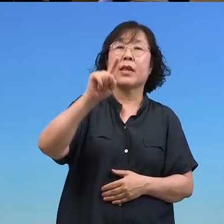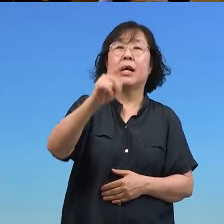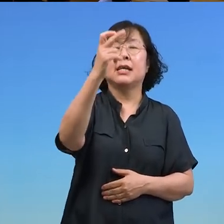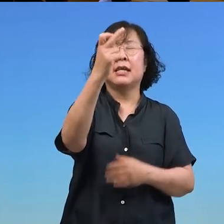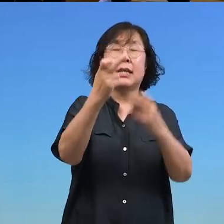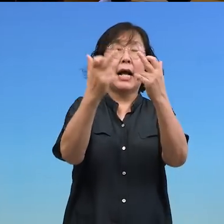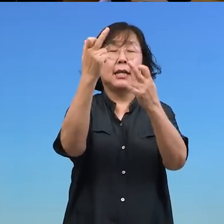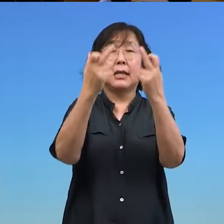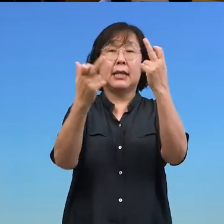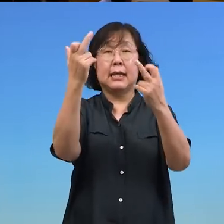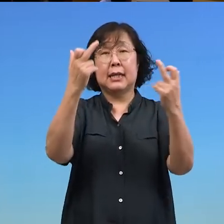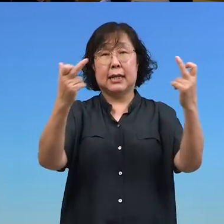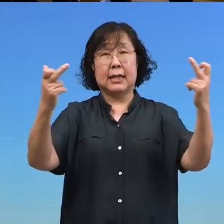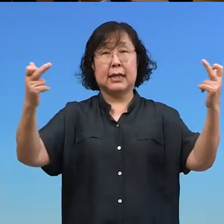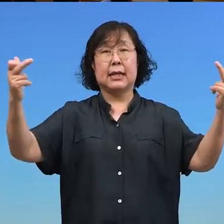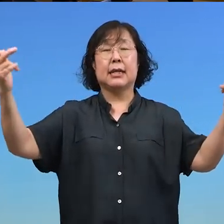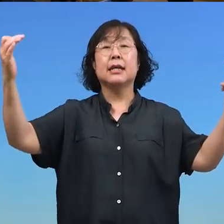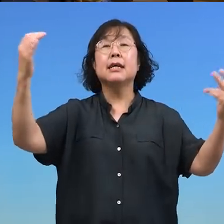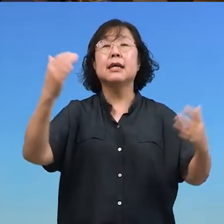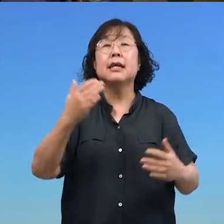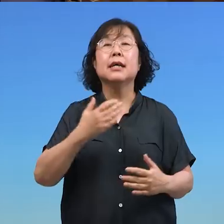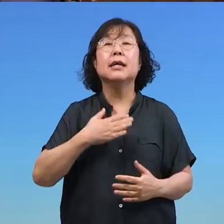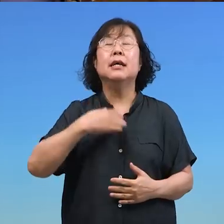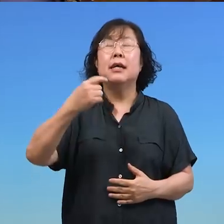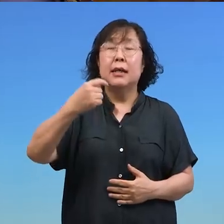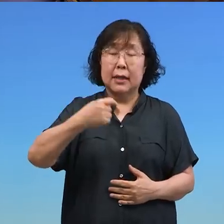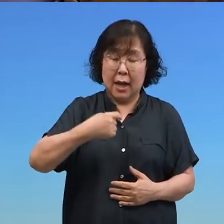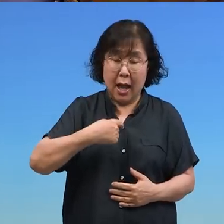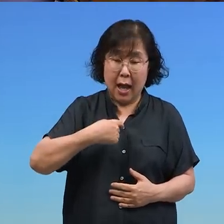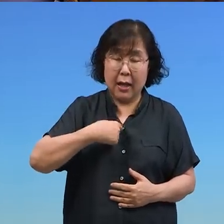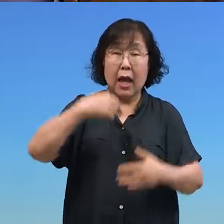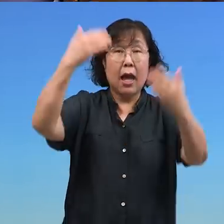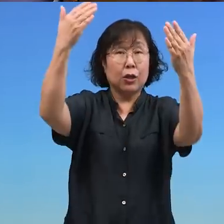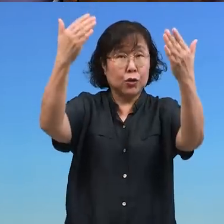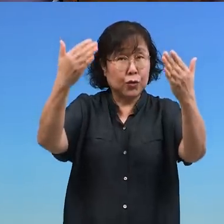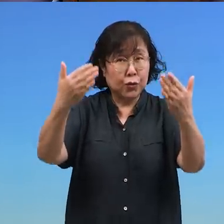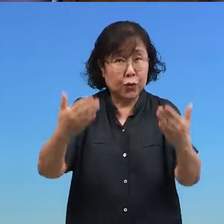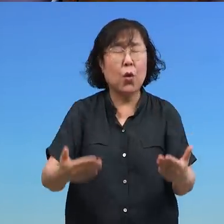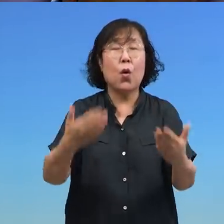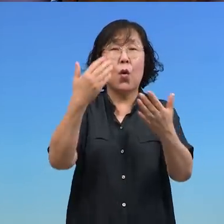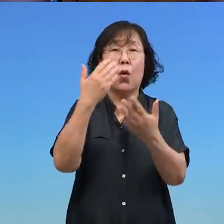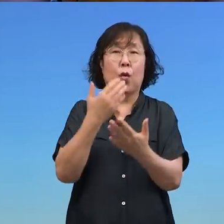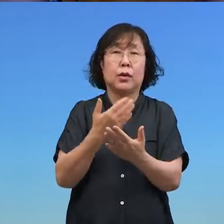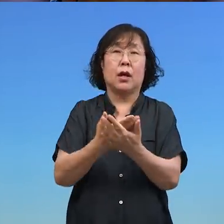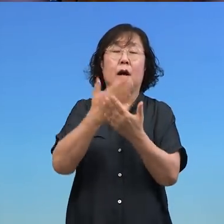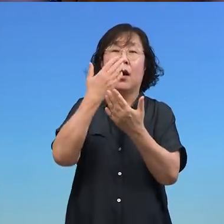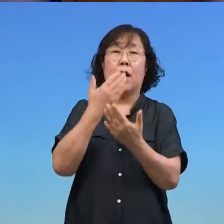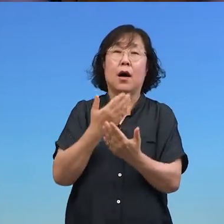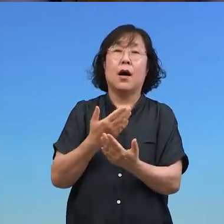내게 주소서